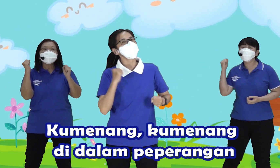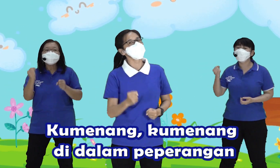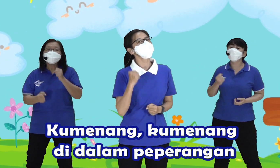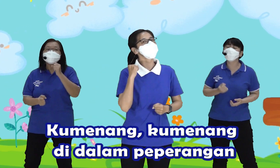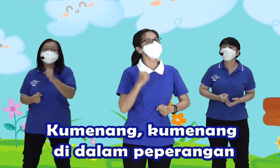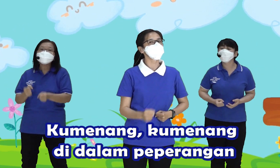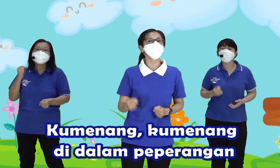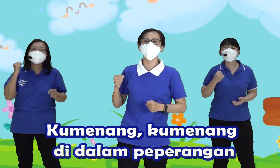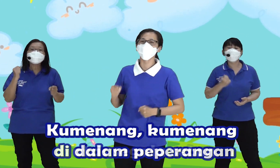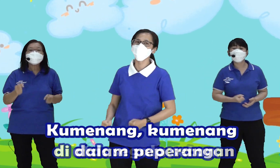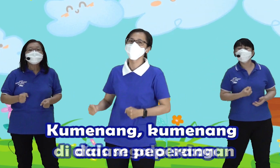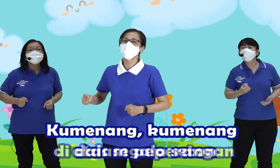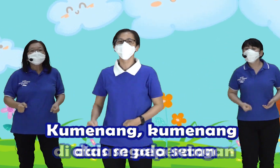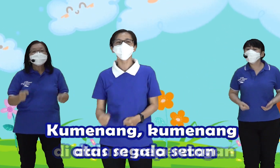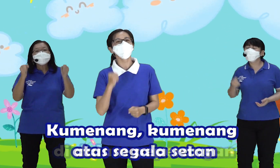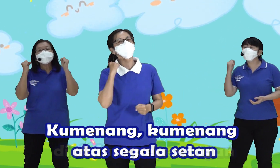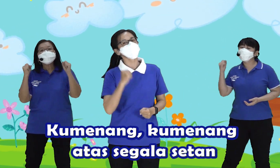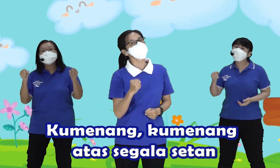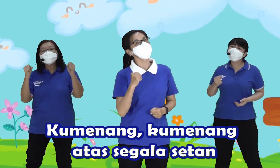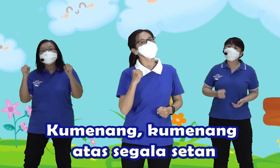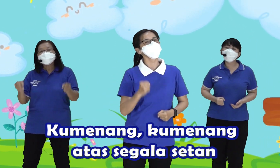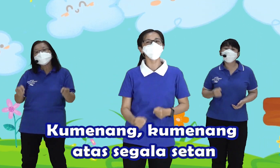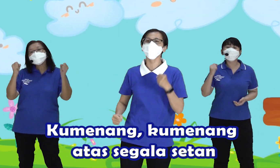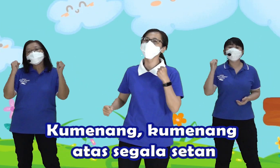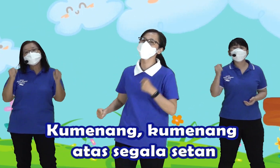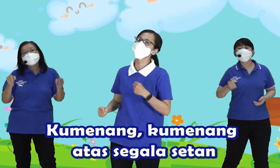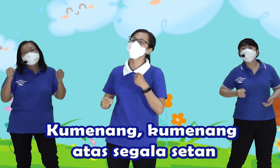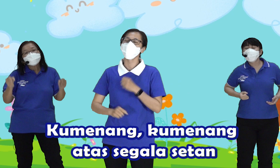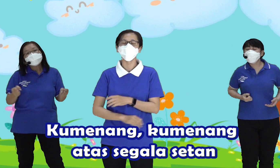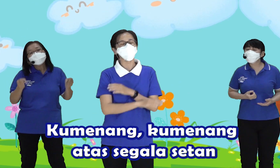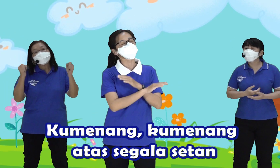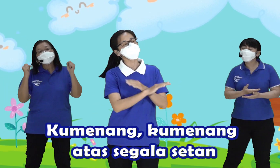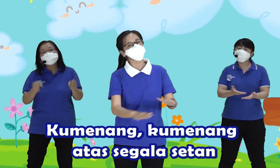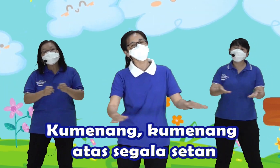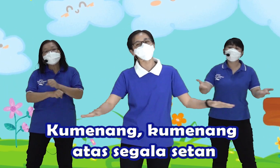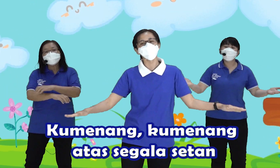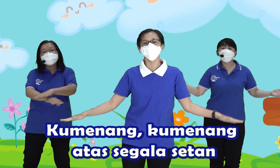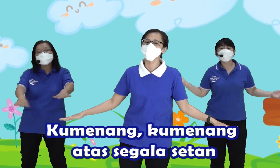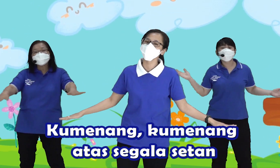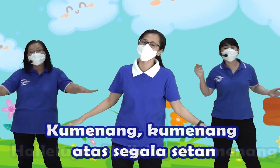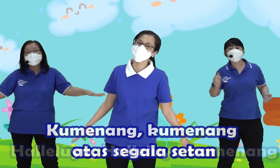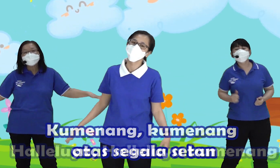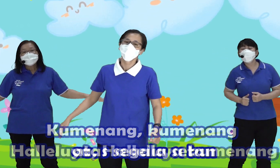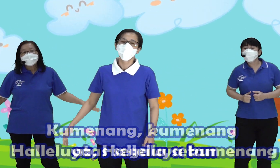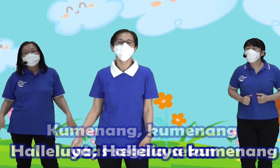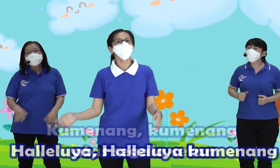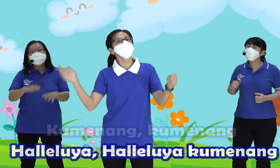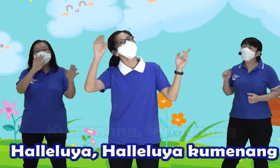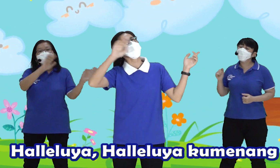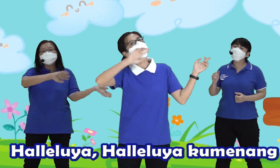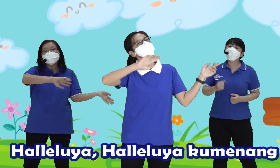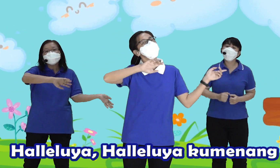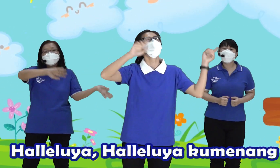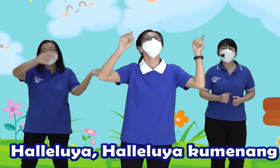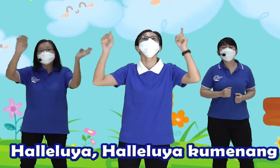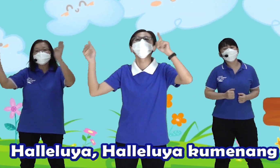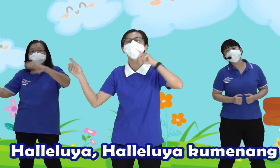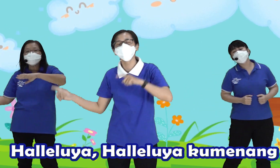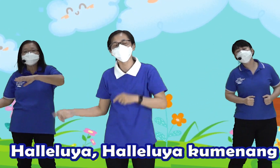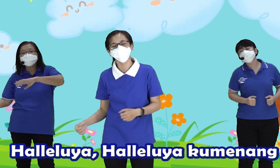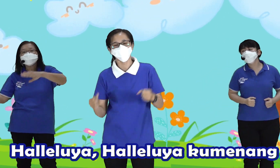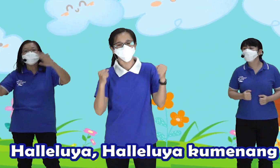di dalam peperangan Ku menang, ku menang atas segala setan Haleluya,